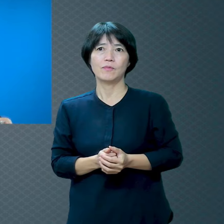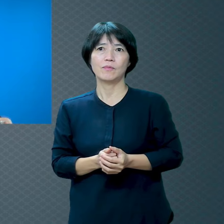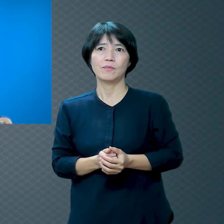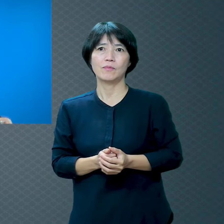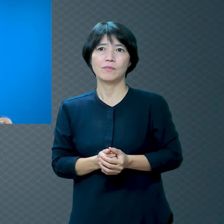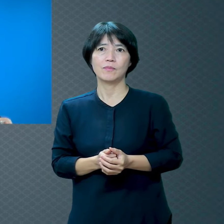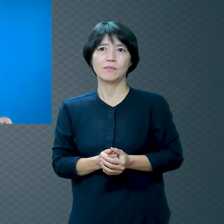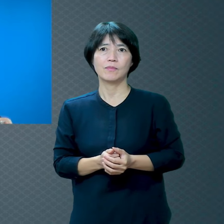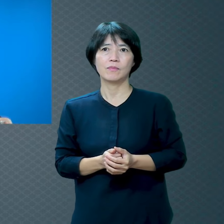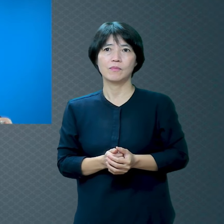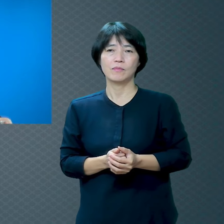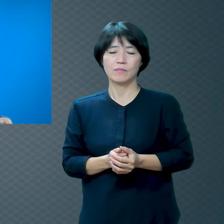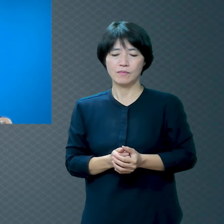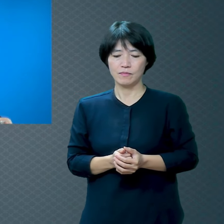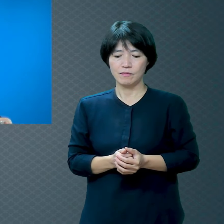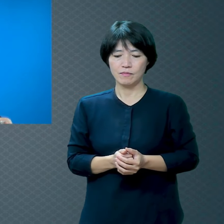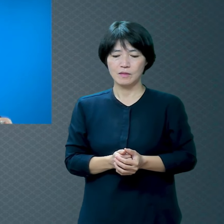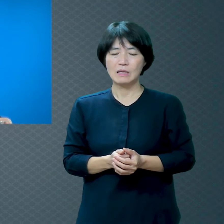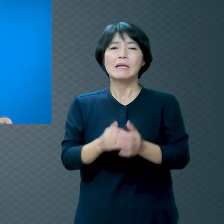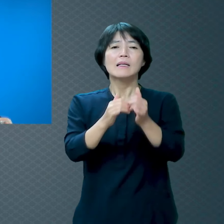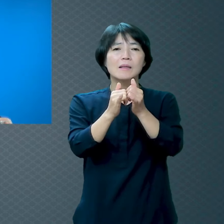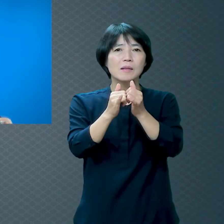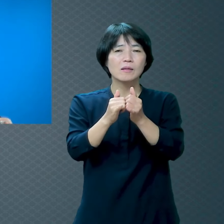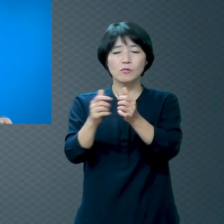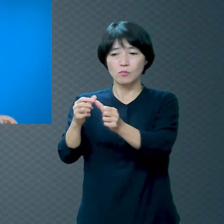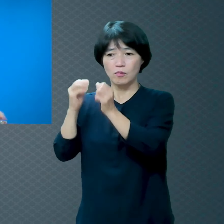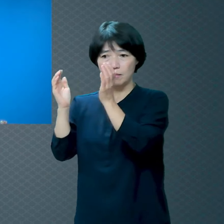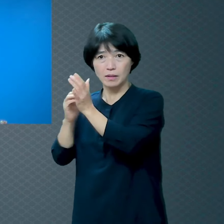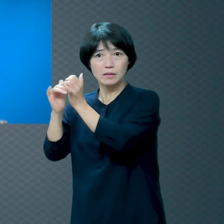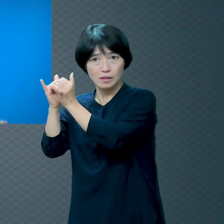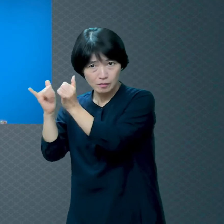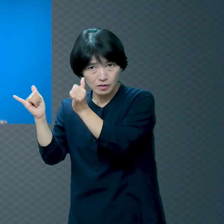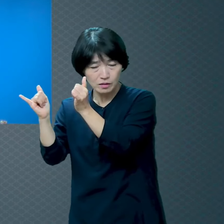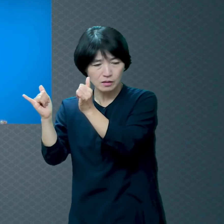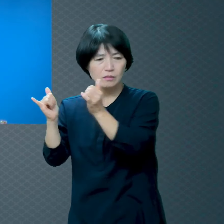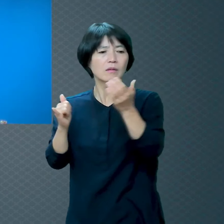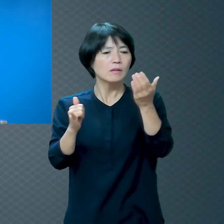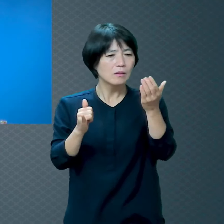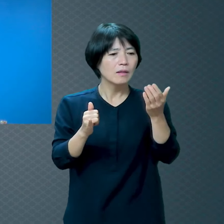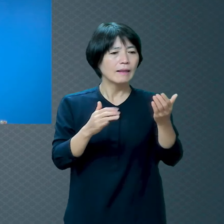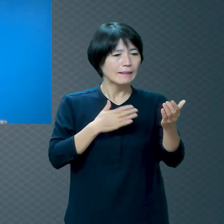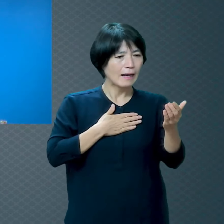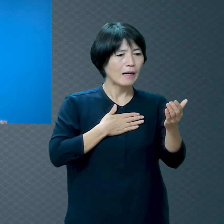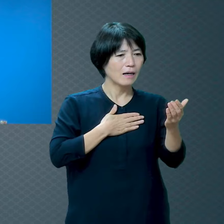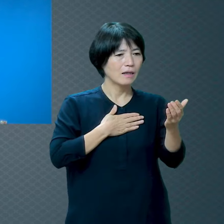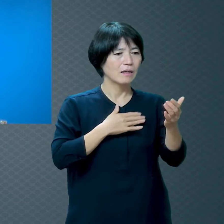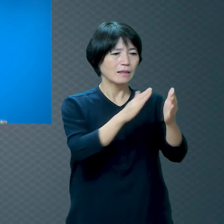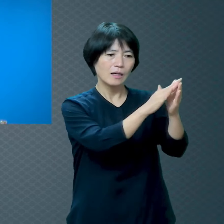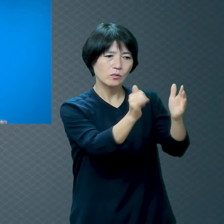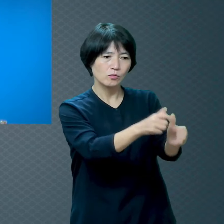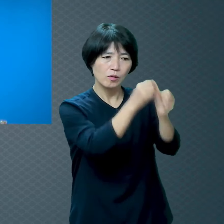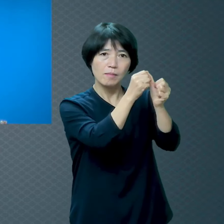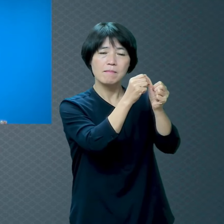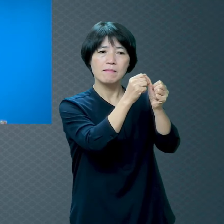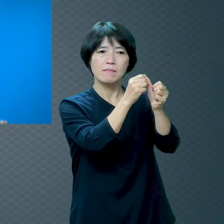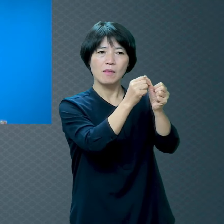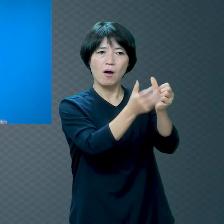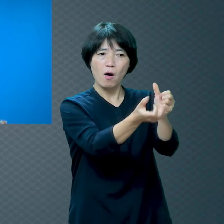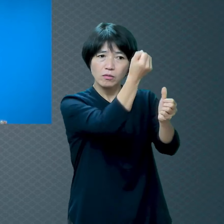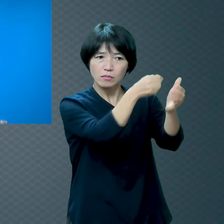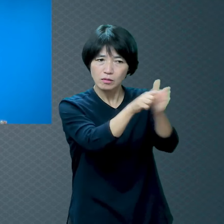많은 사람들이 그렇게 기도합니다 하나님 이 사람이 구원을 받기 위해서 내 생명이 필요하다면